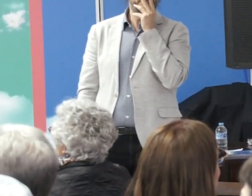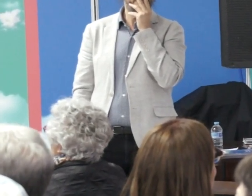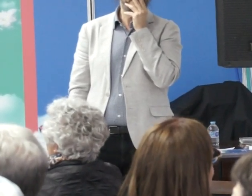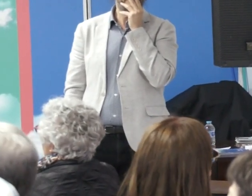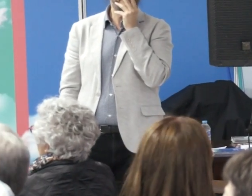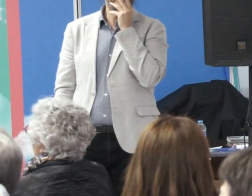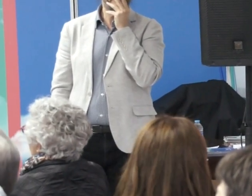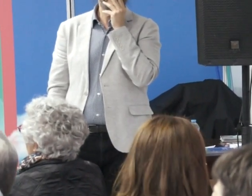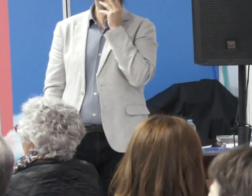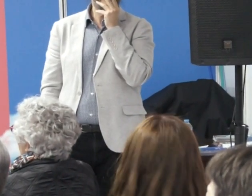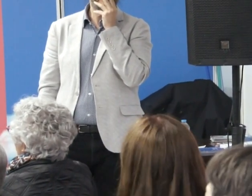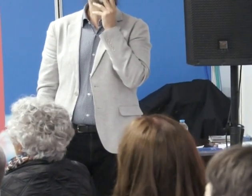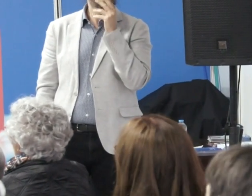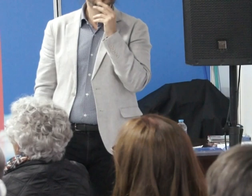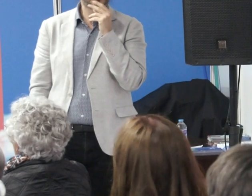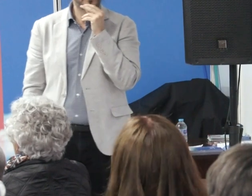¿Perdona?